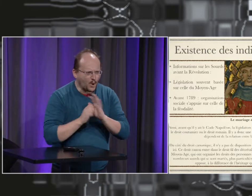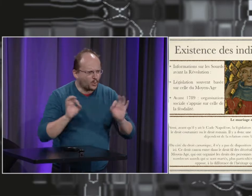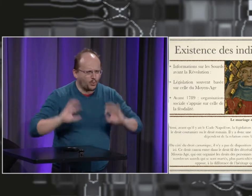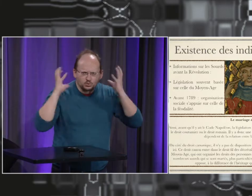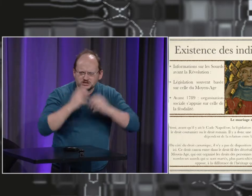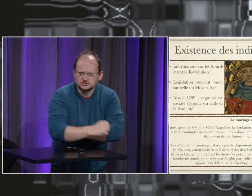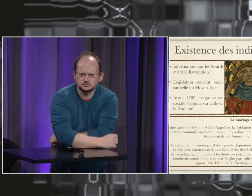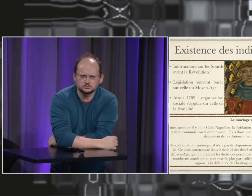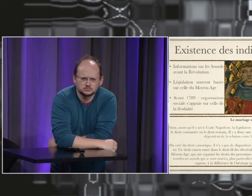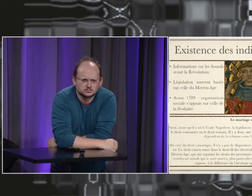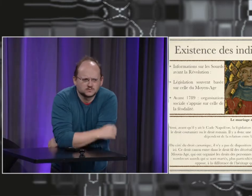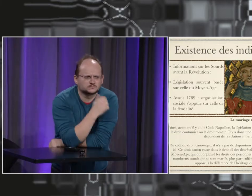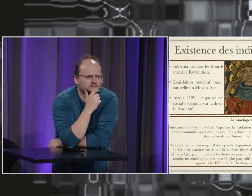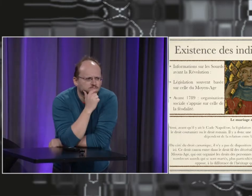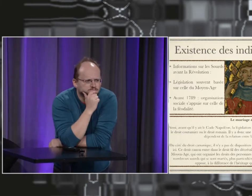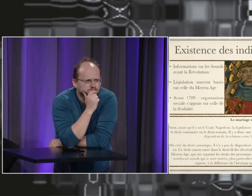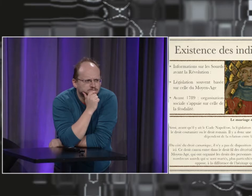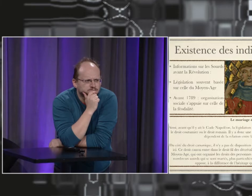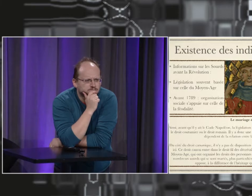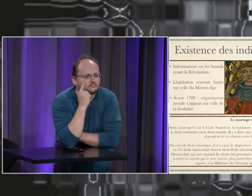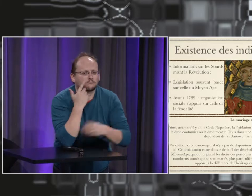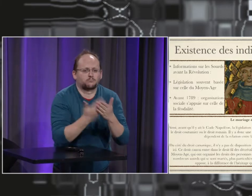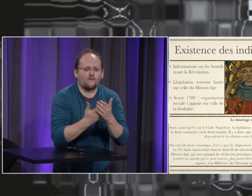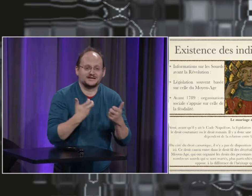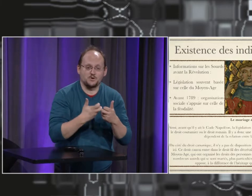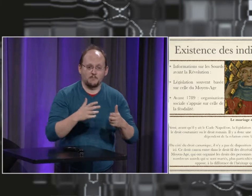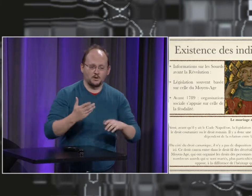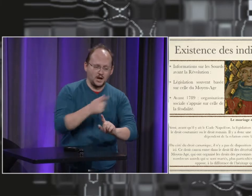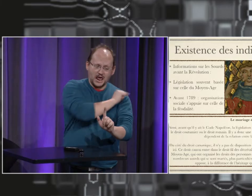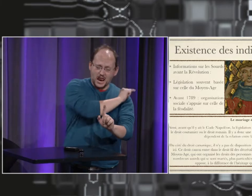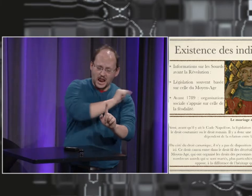nous disaient que les sourds savaient lire sur les lèvres à l'époque. Et pourtant, il n avait pas d'orthophoniste.